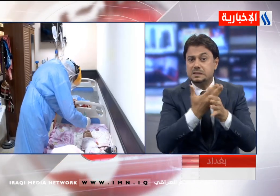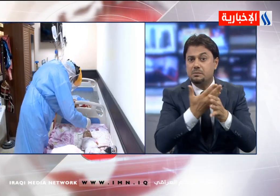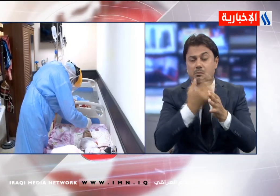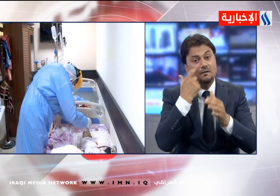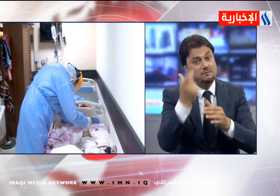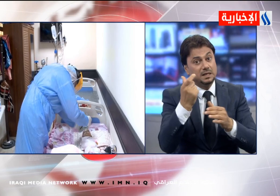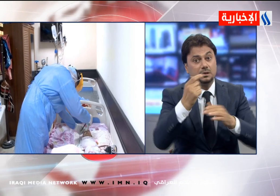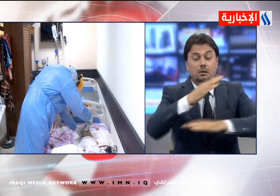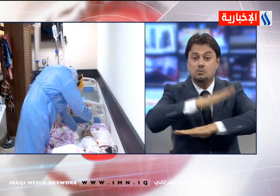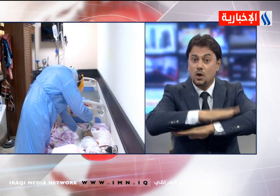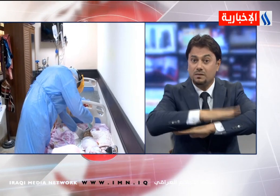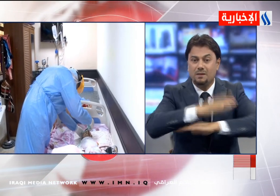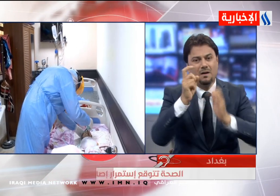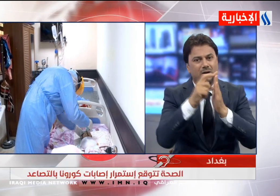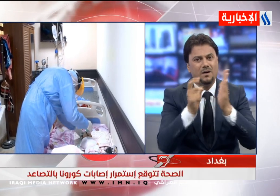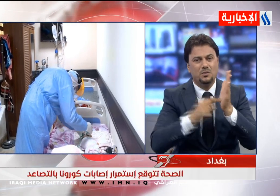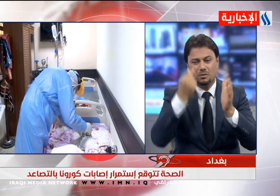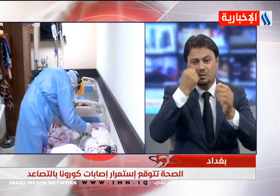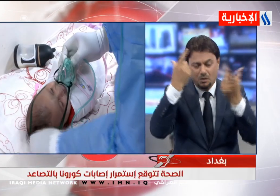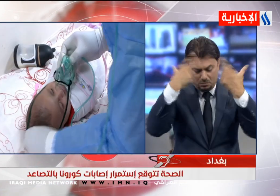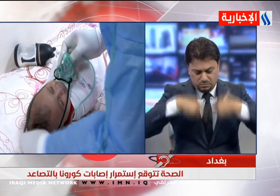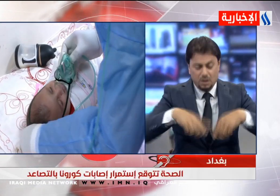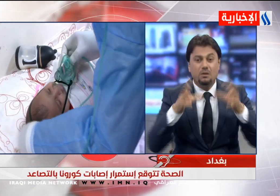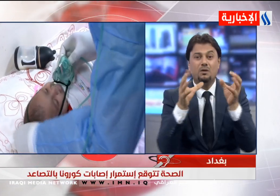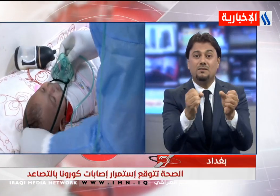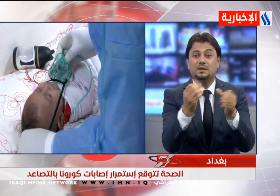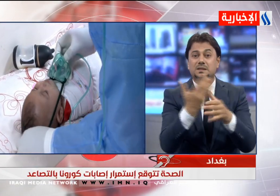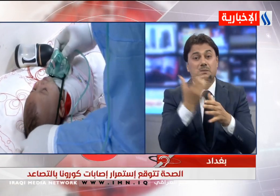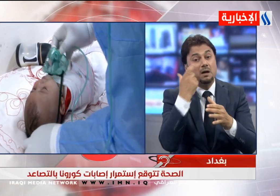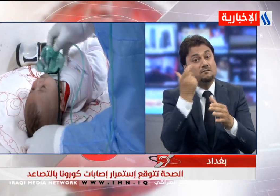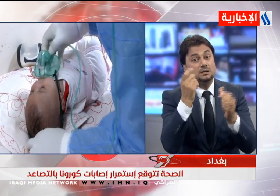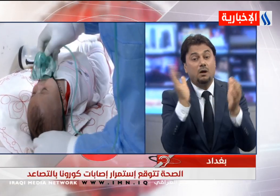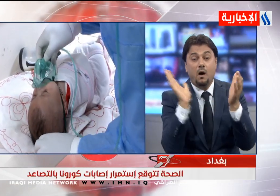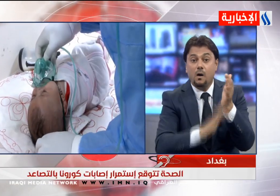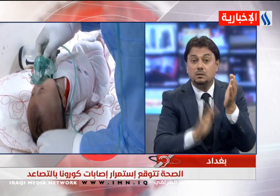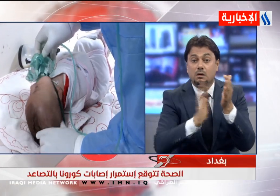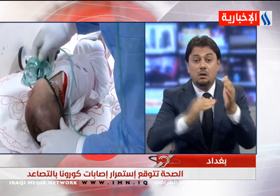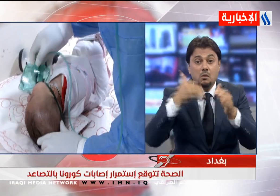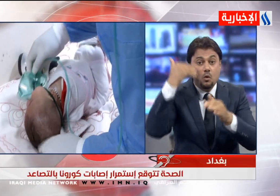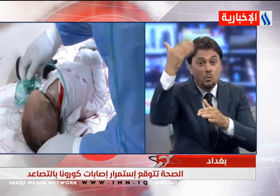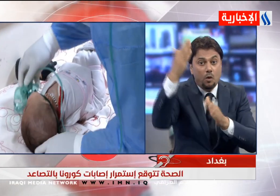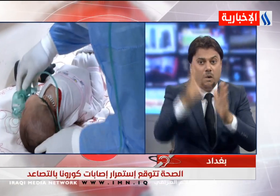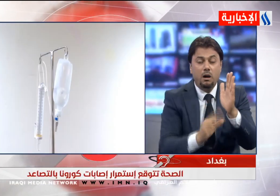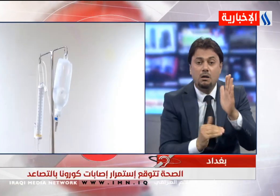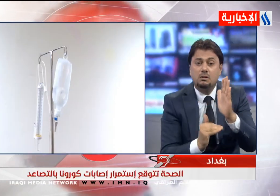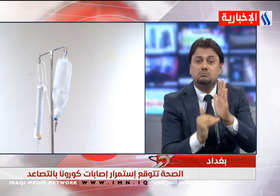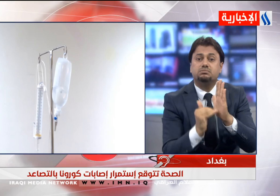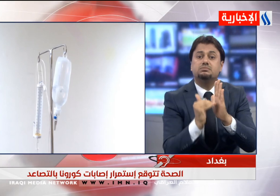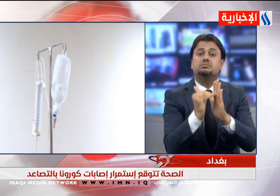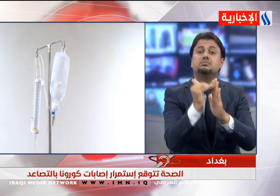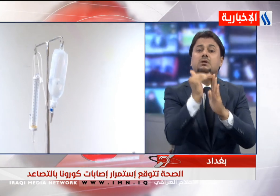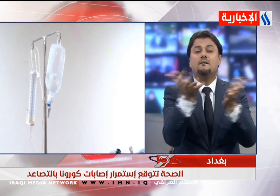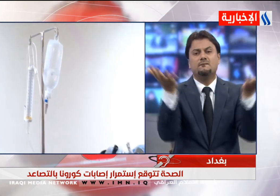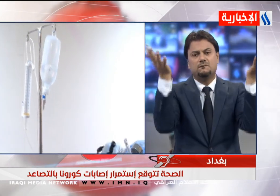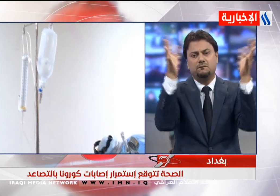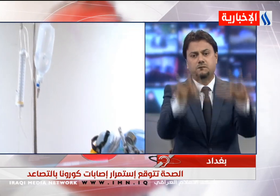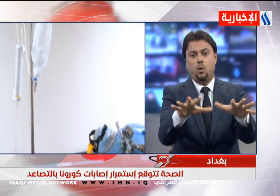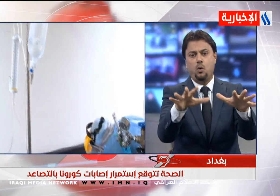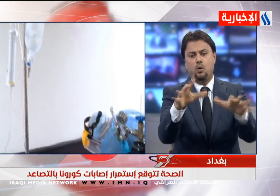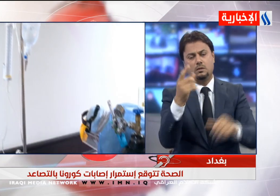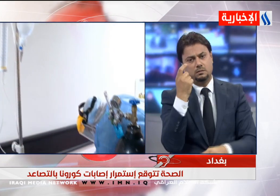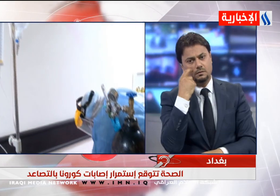بالإجراءات الوقائية قبل أن تحذر من أن الإصابات قابلة للارتفاع في الأيام